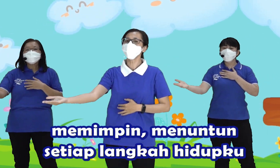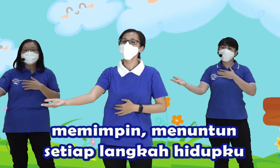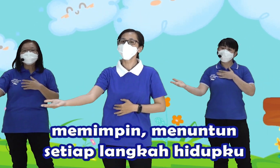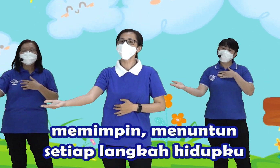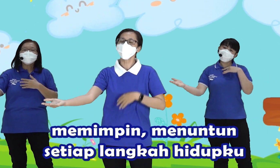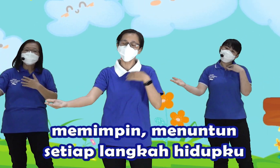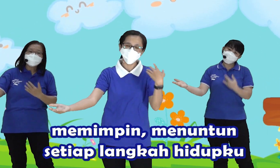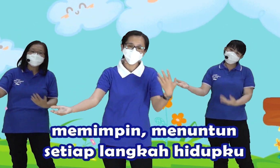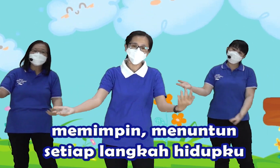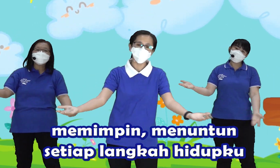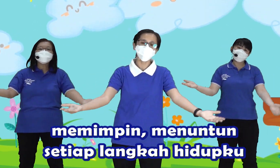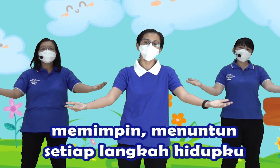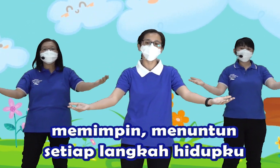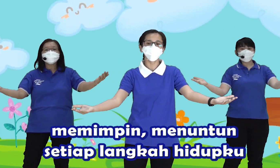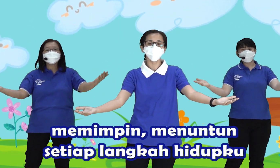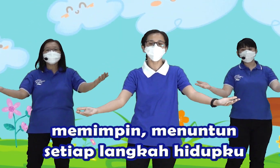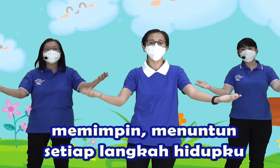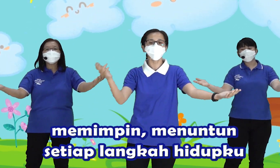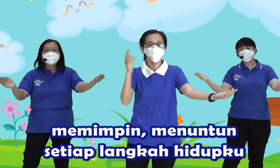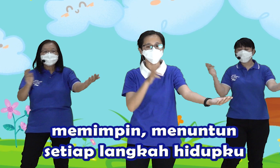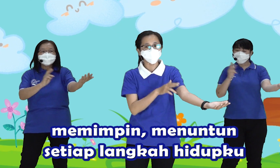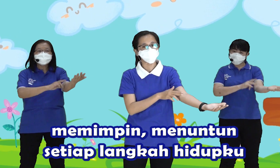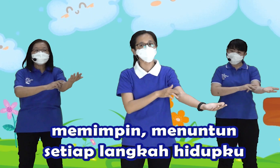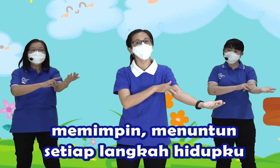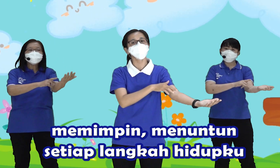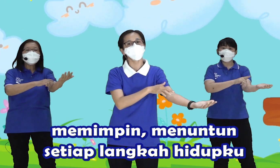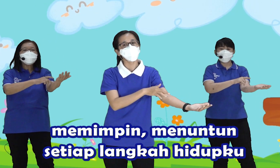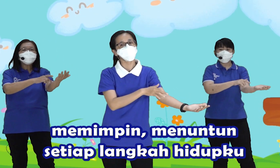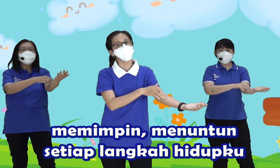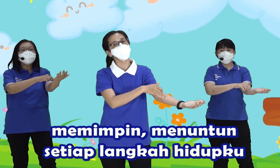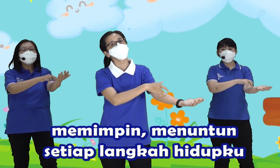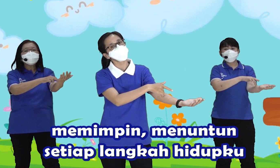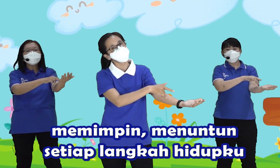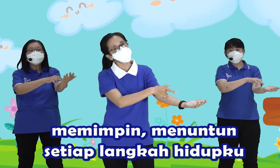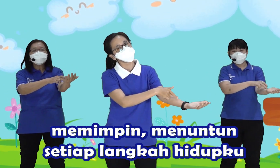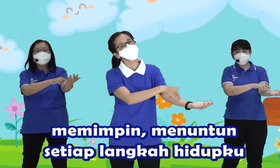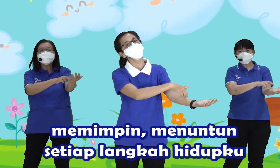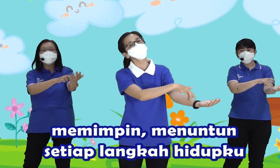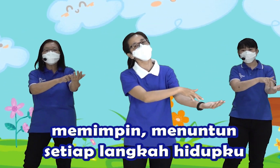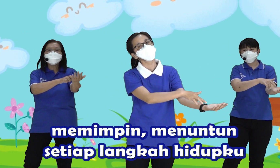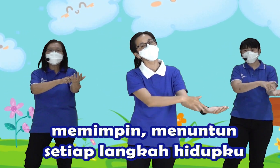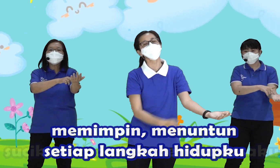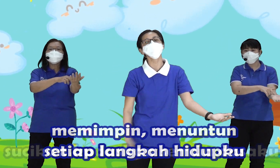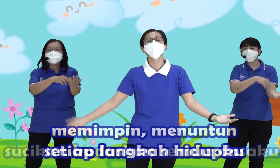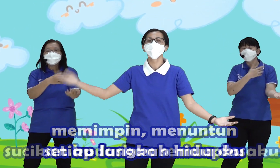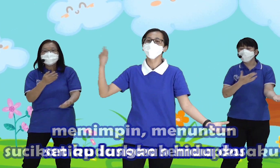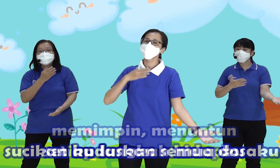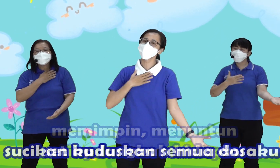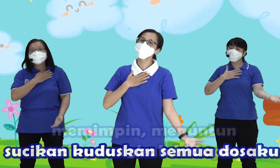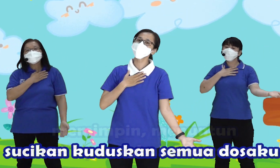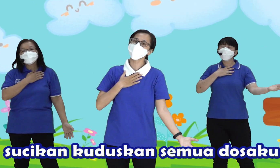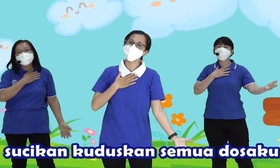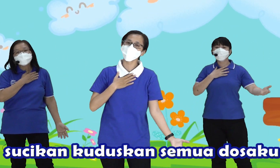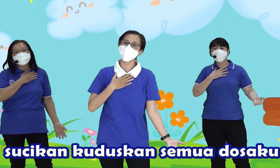Memimpin, menuntun Setiap langkah hidupku